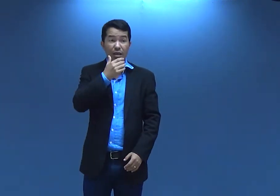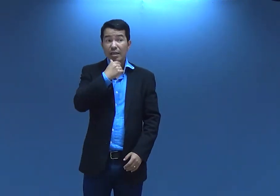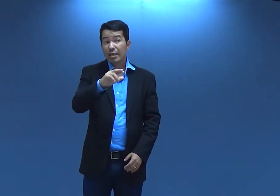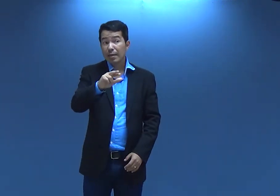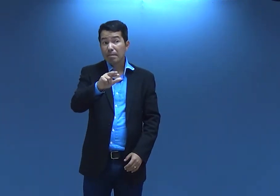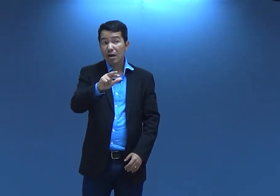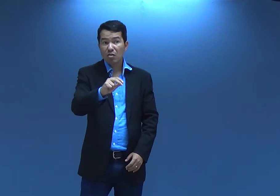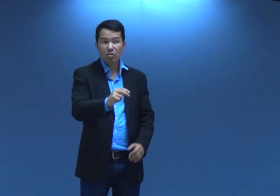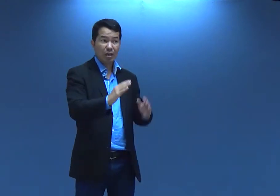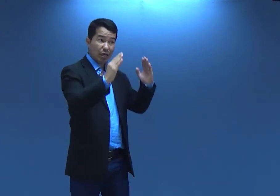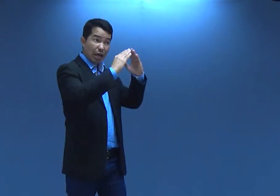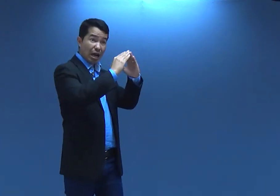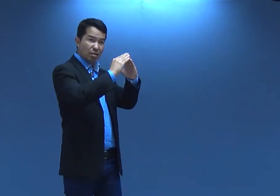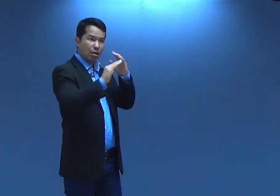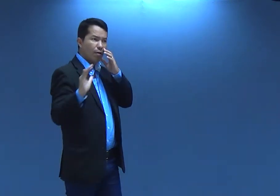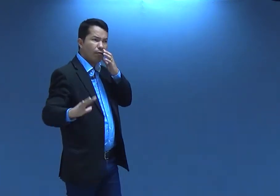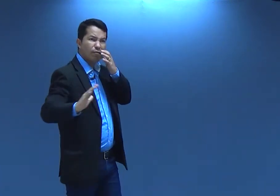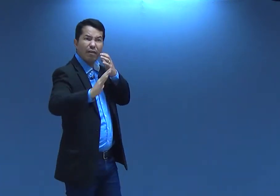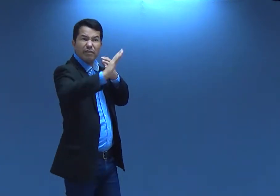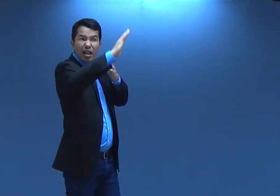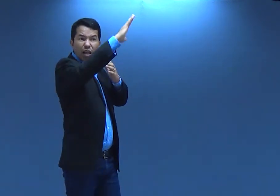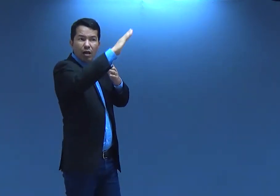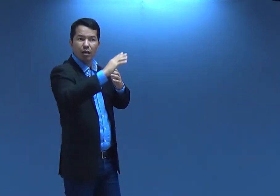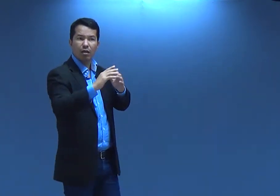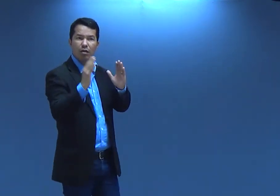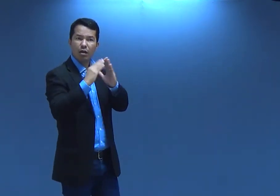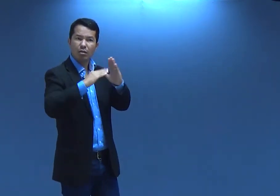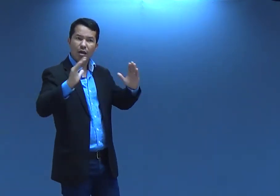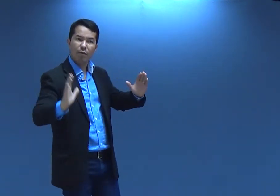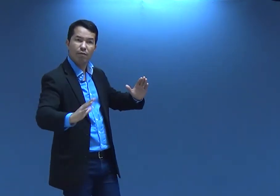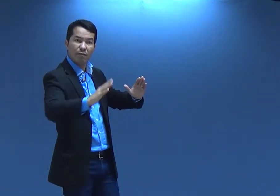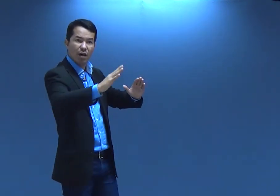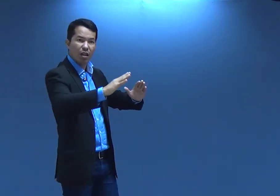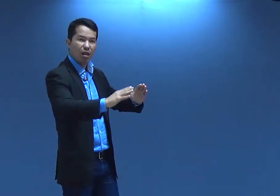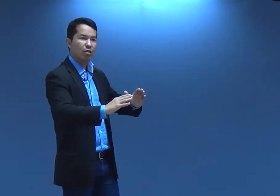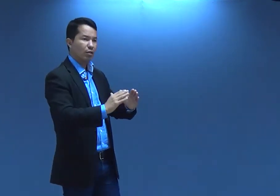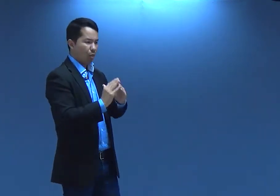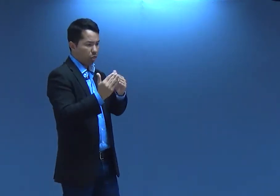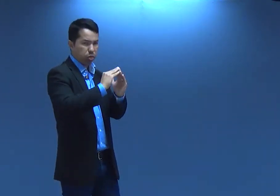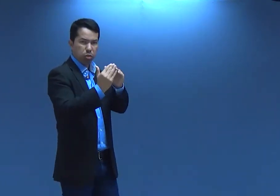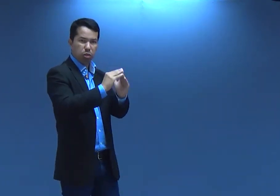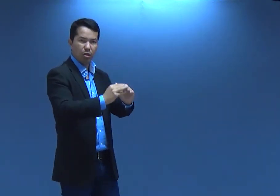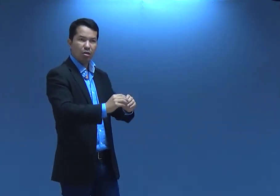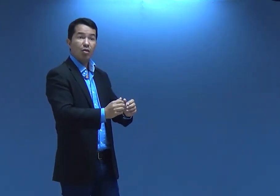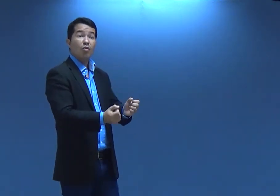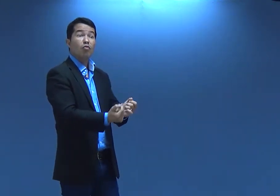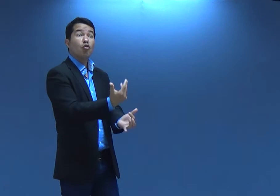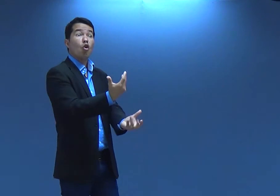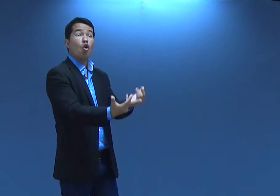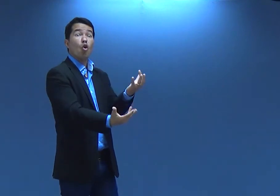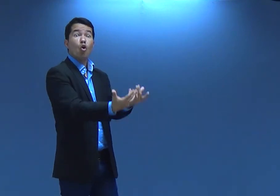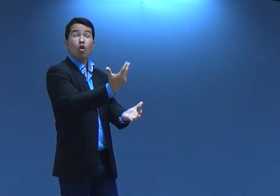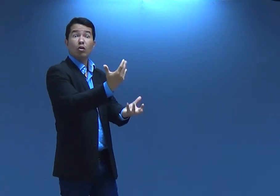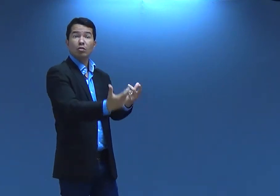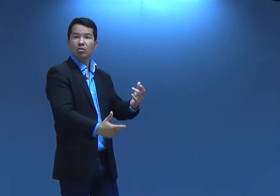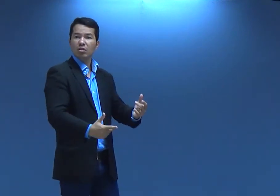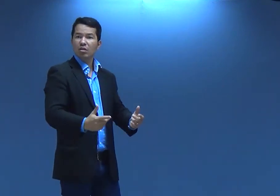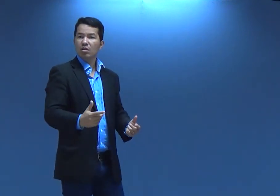pai marcou os irmãos moram em uma favela e a favela